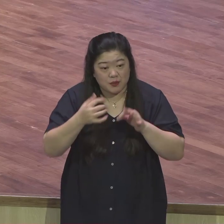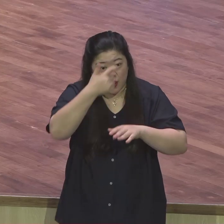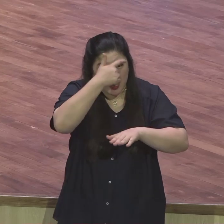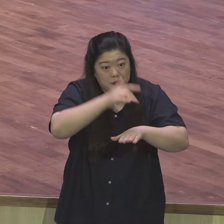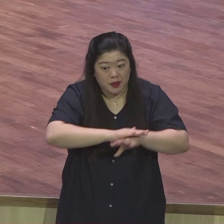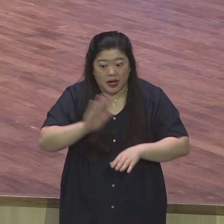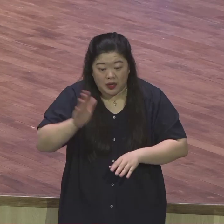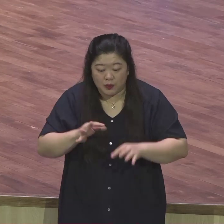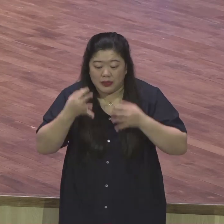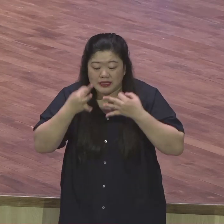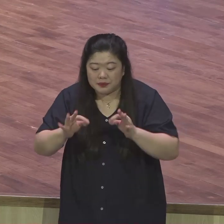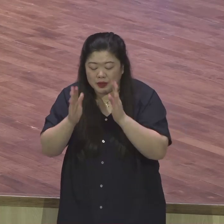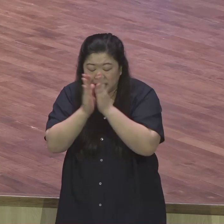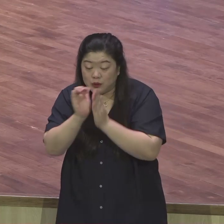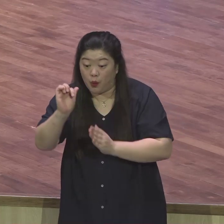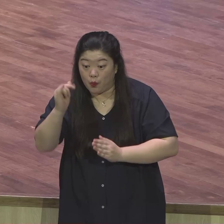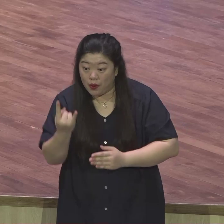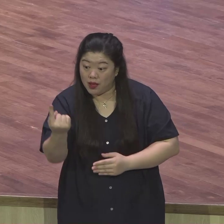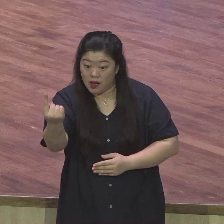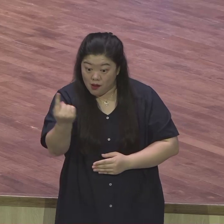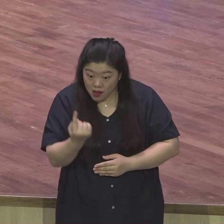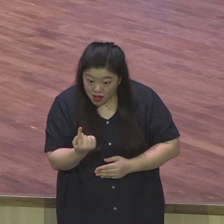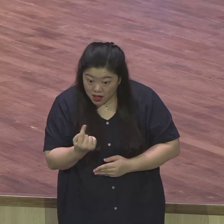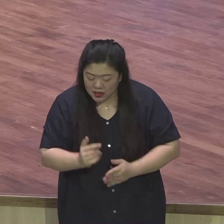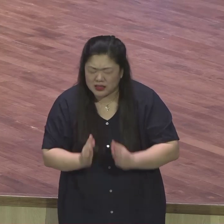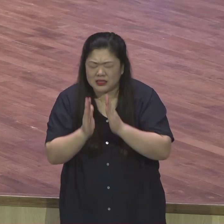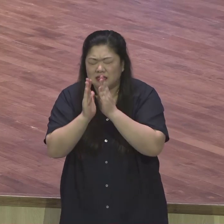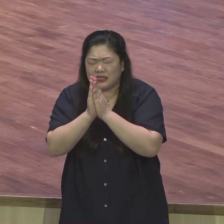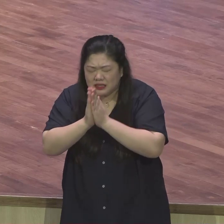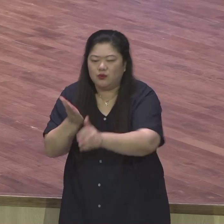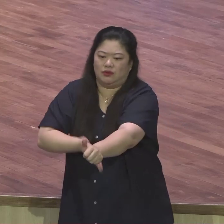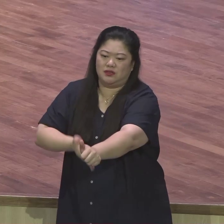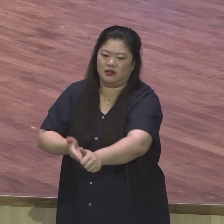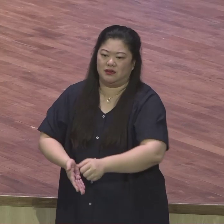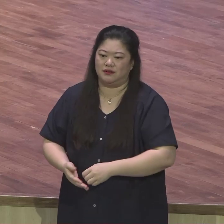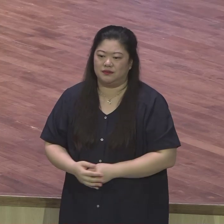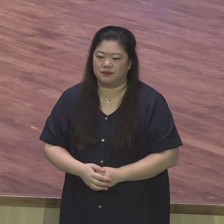이 나라가 세계보험을 제사장단한데 이 나라가 망해가지고 거짓이 되면 되겠어요.